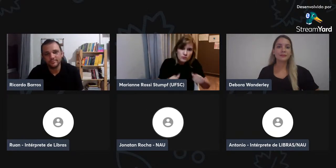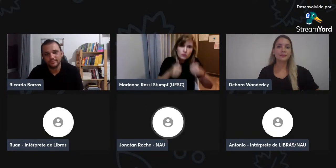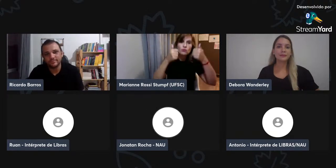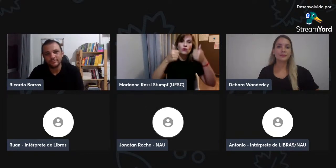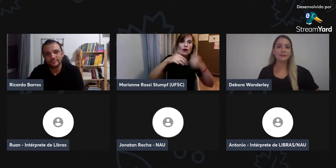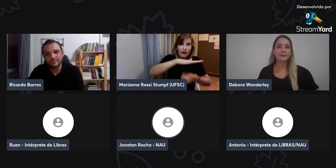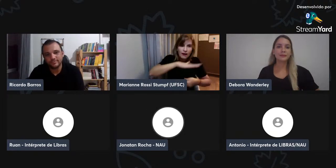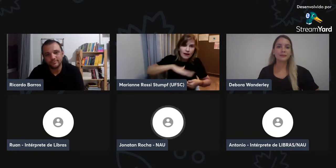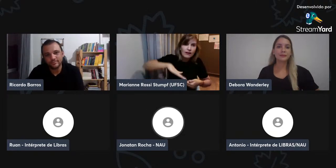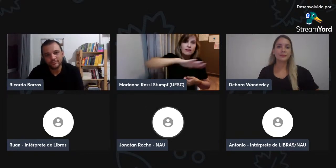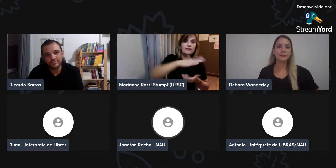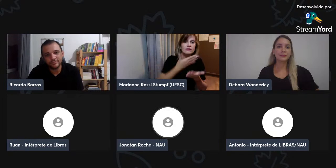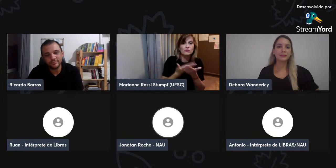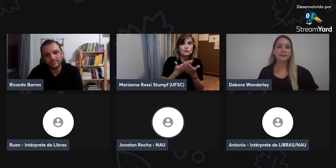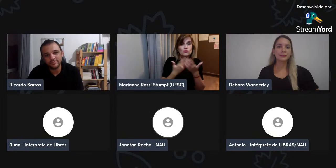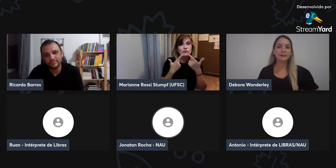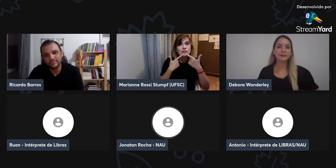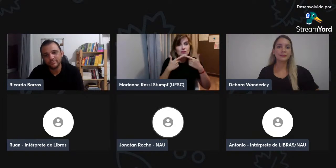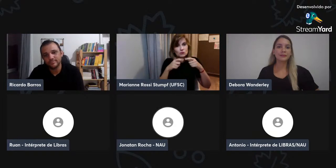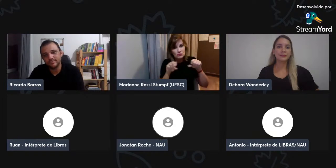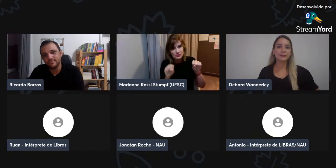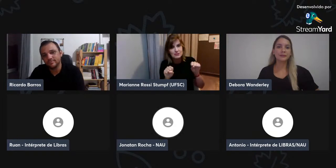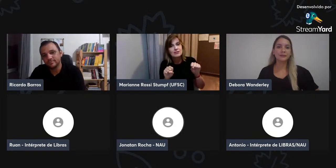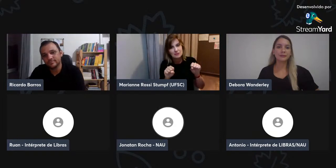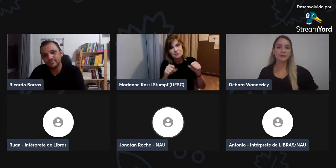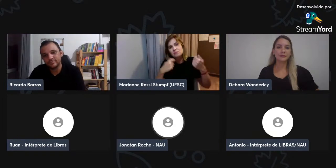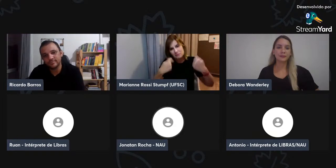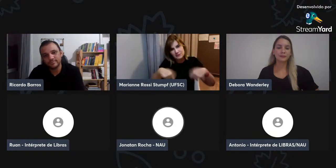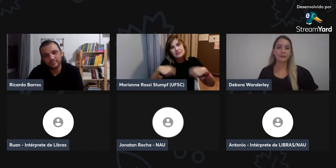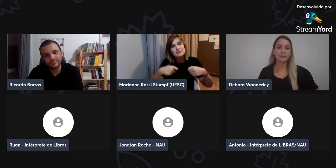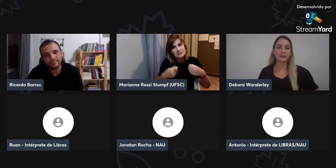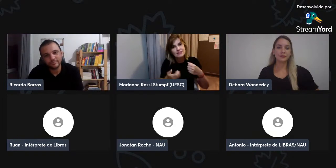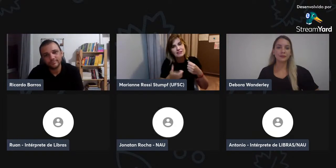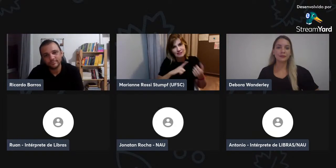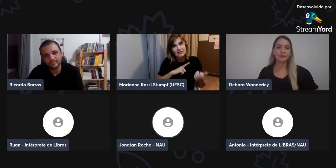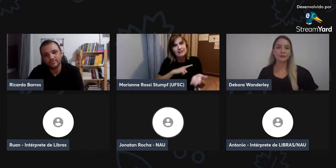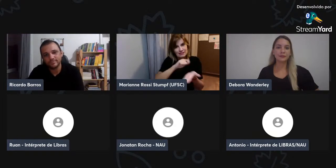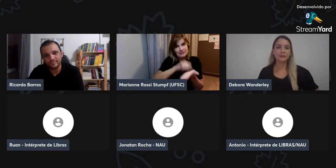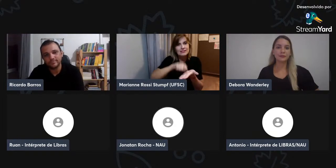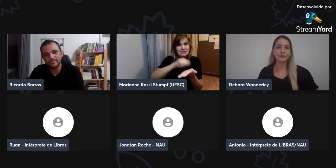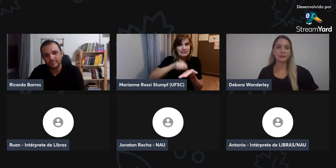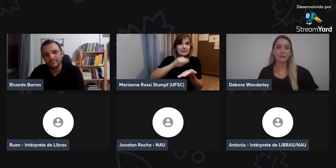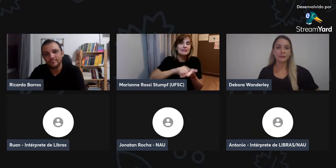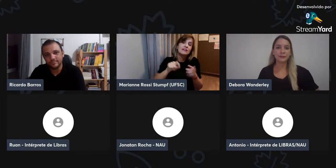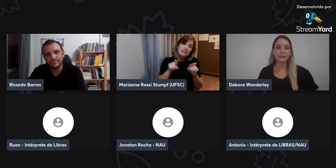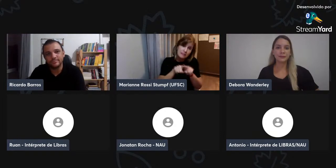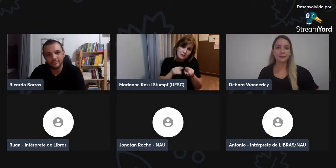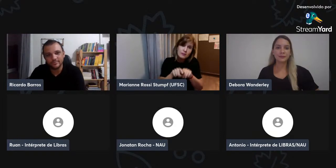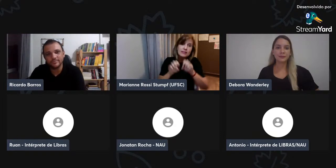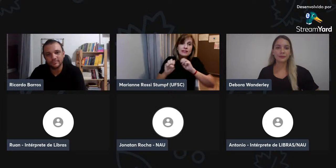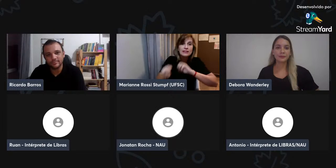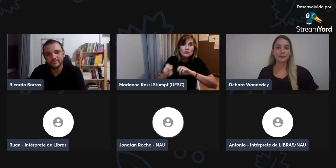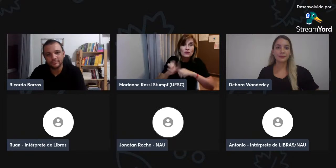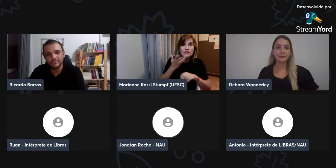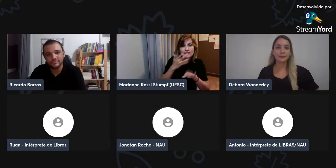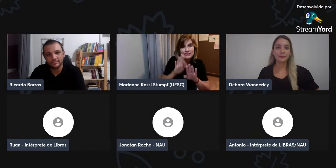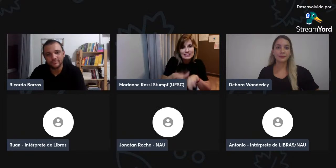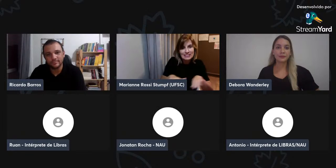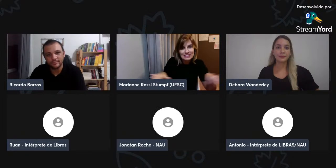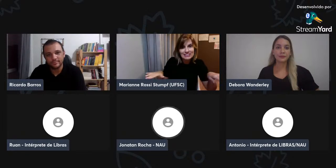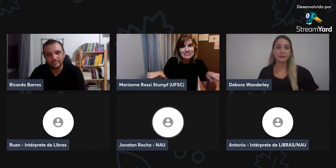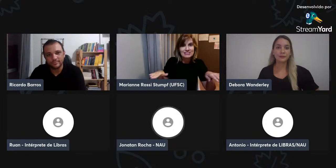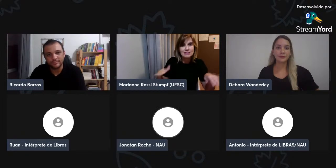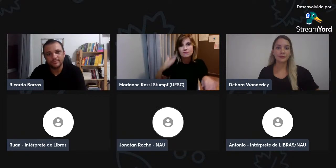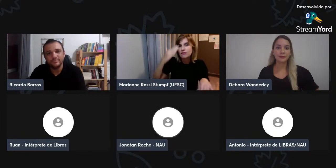fomentar, né, o uso, né, o desenvolvimento, né, em geral, da linguagem, é importante, o uso da escrita,